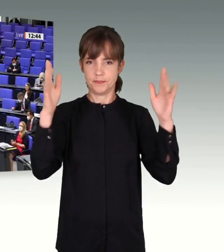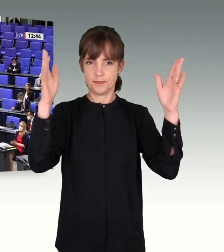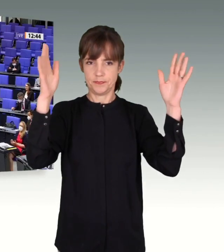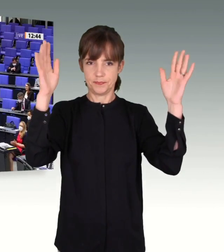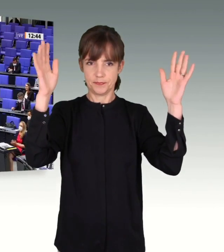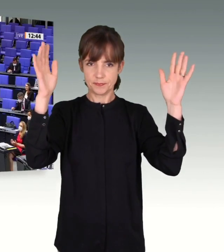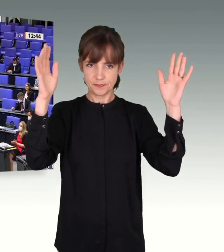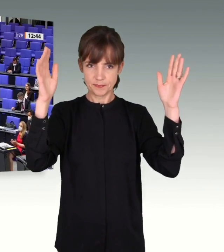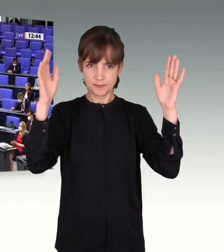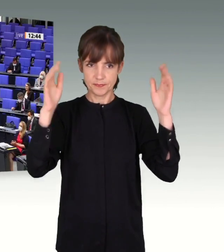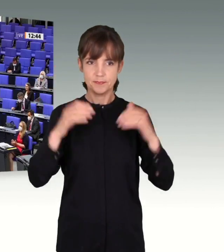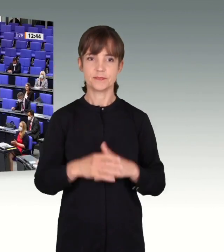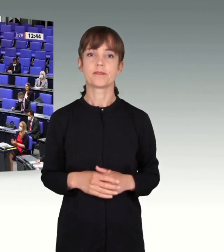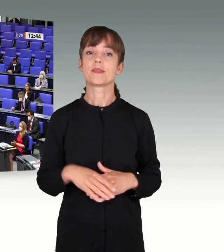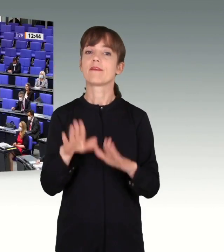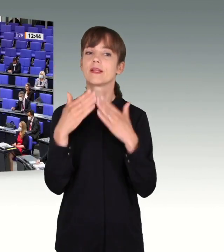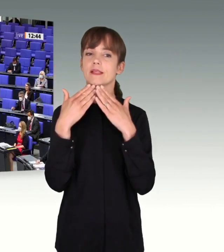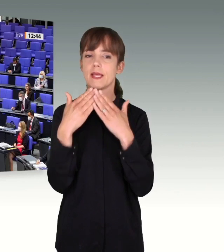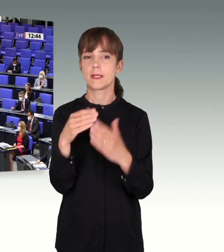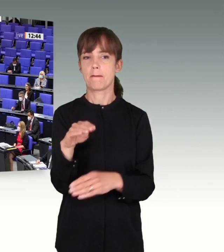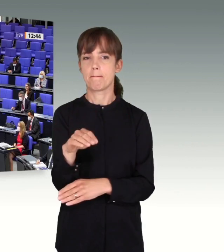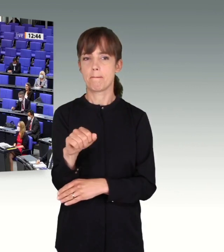Vielen Dank, Martina Renner.